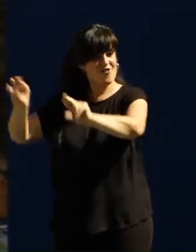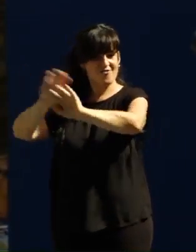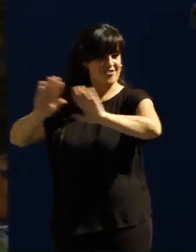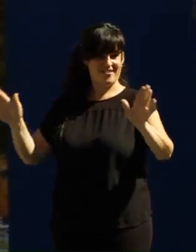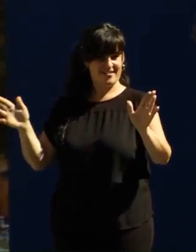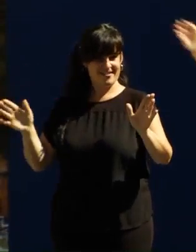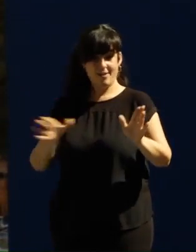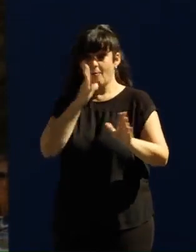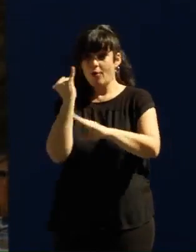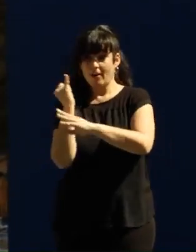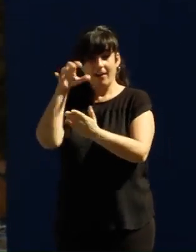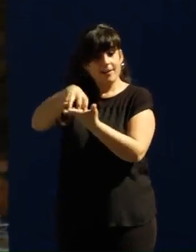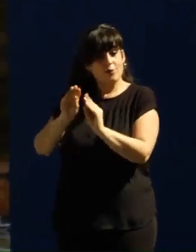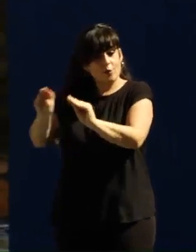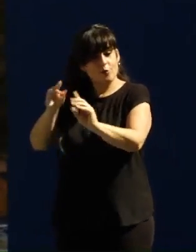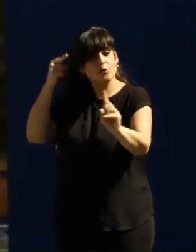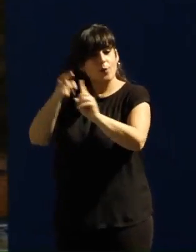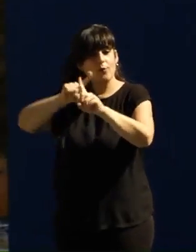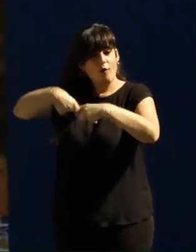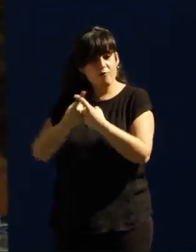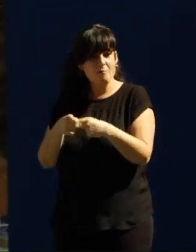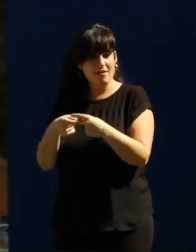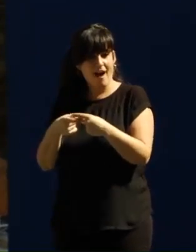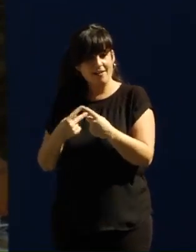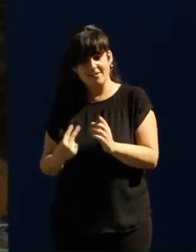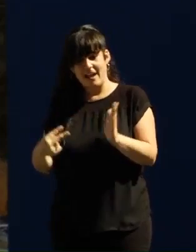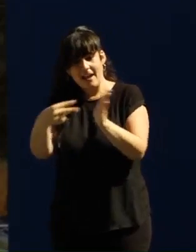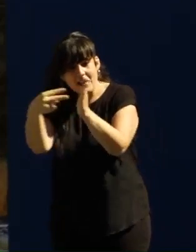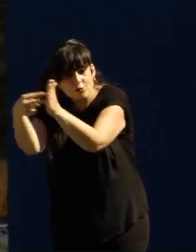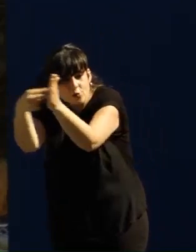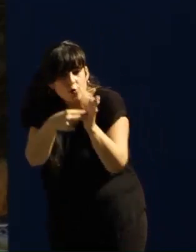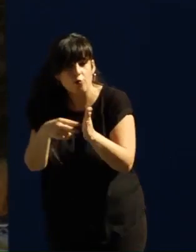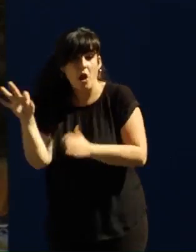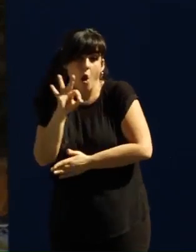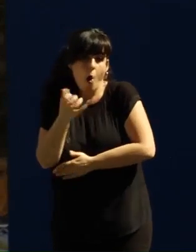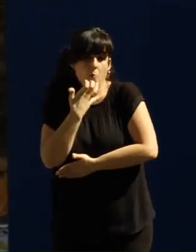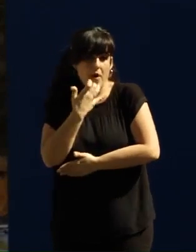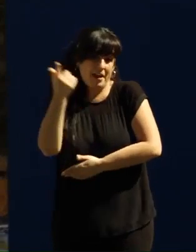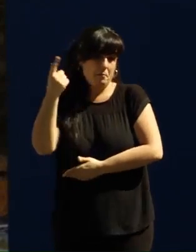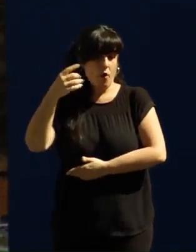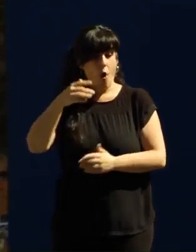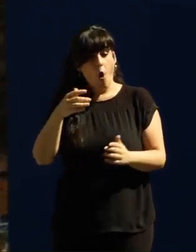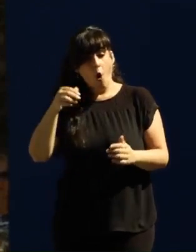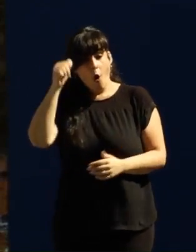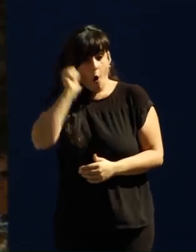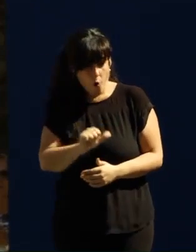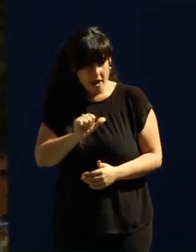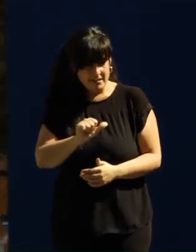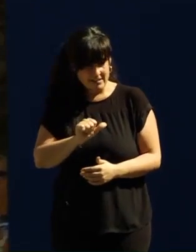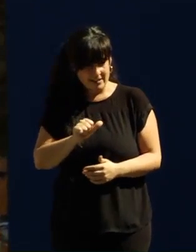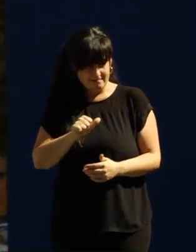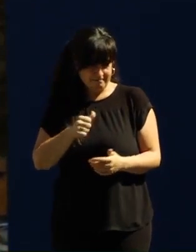usadas como cortijo para los familiares o, peor, como intento de prostíbulo para algunos señores del Partido Popular. No hay por qué